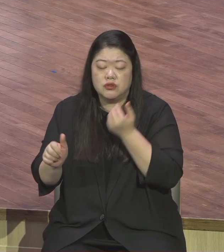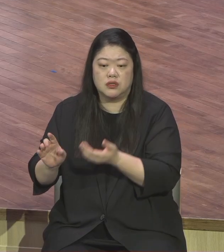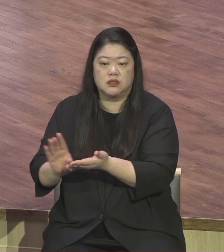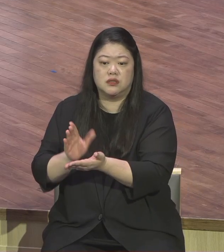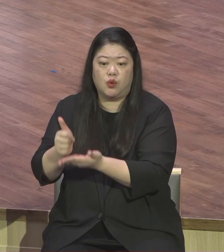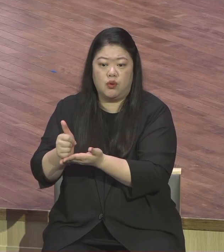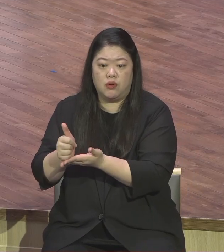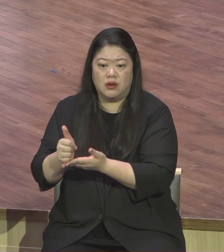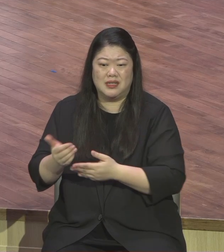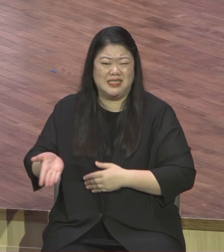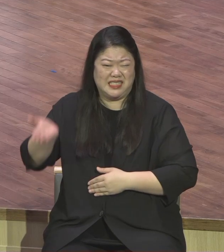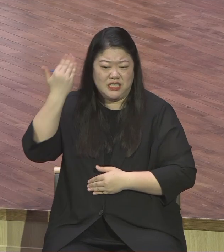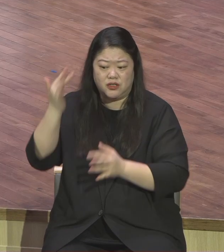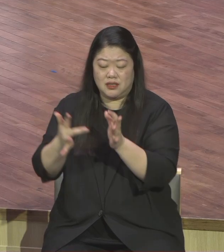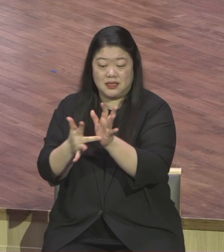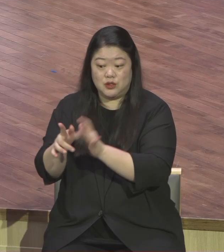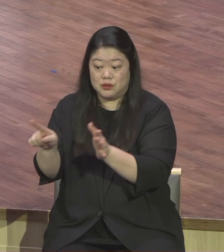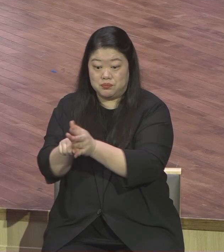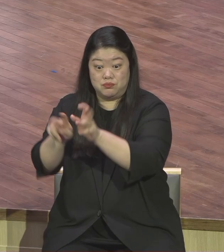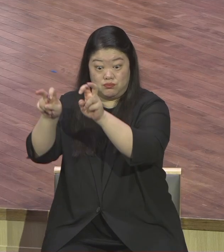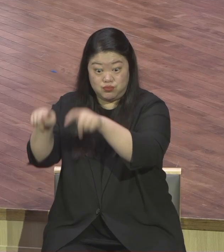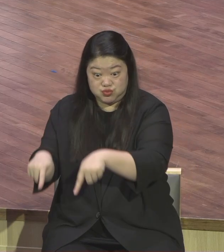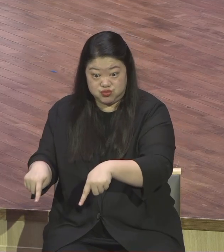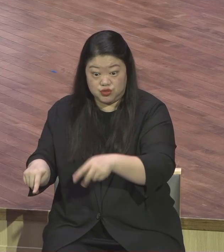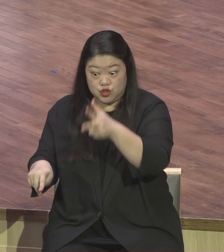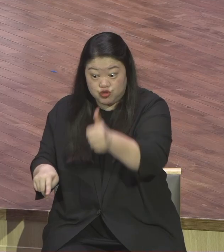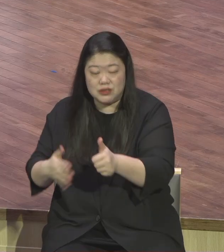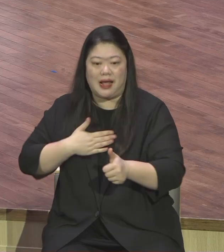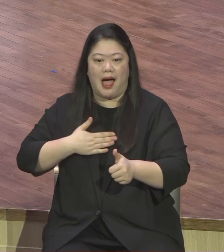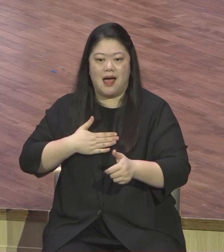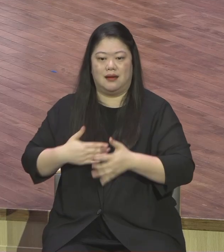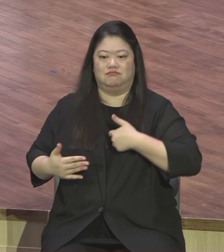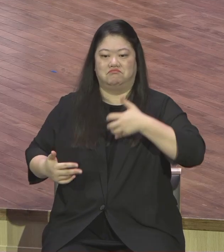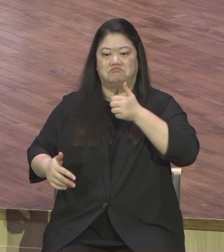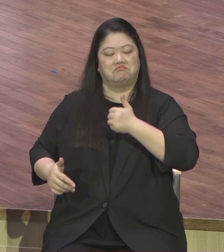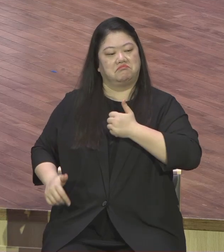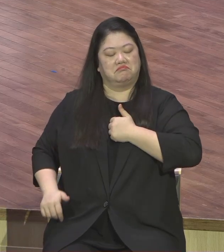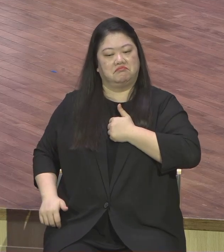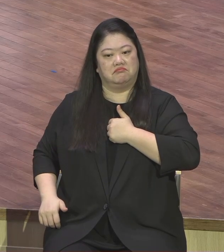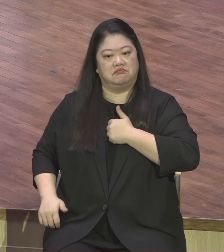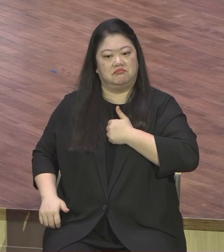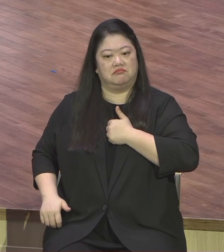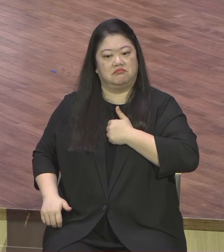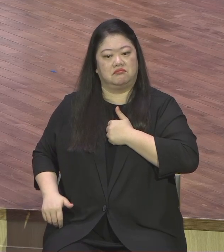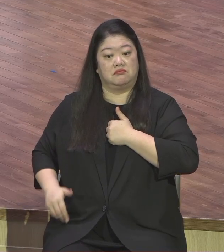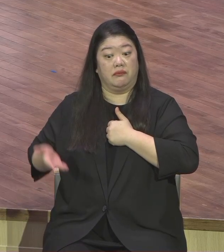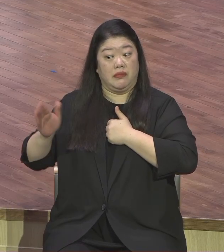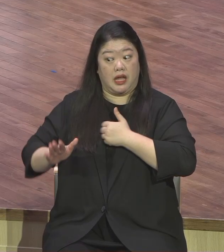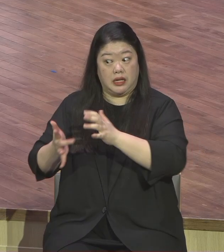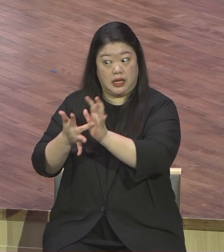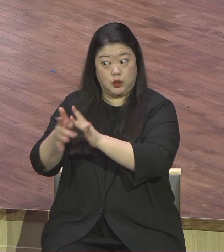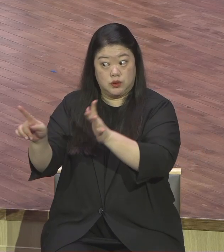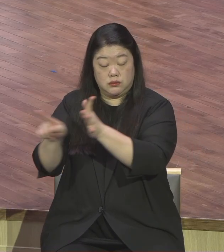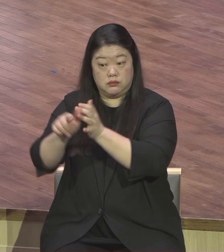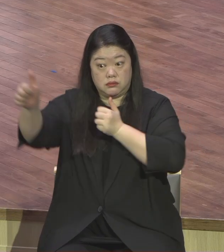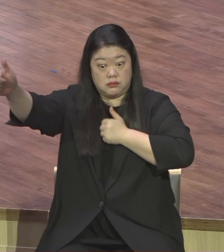바꿨단 말이에요 그래서 내 마음대로 내 기분대로 내 자존심을 사는 것이 아니란 말이에요 예수님 이름을 사셔야 된다고